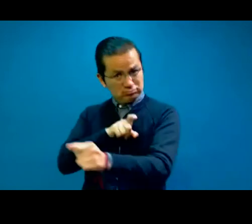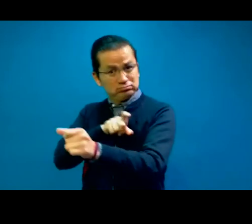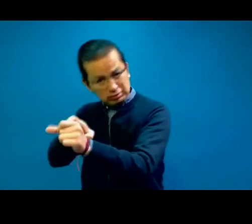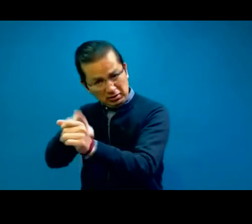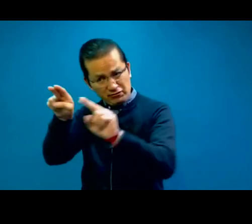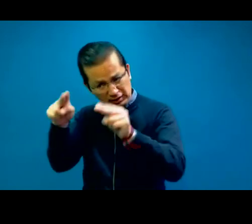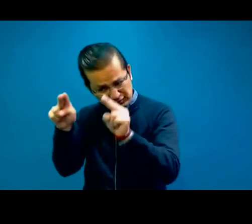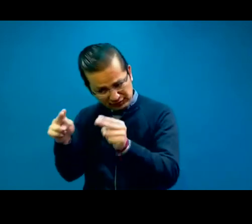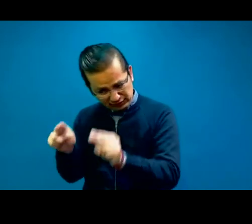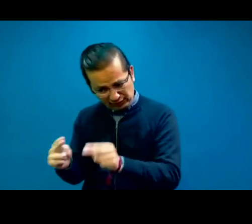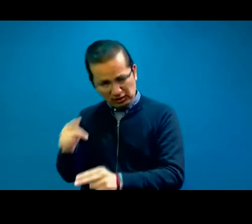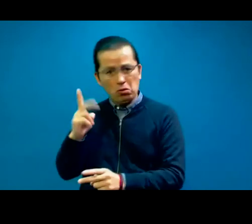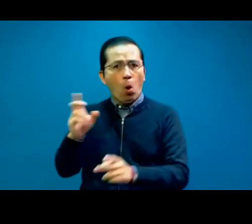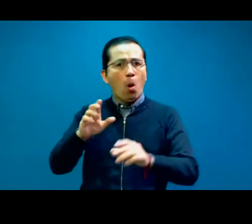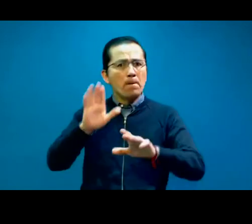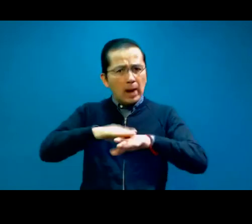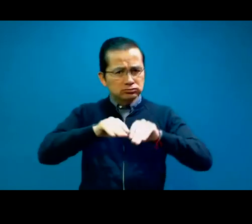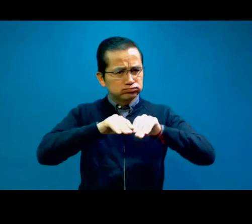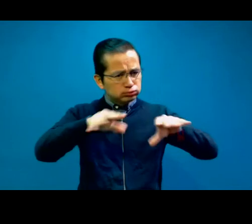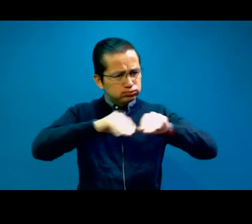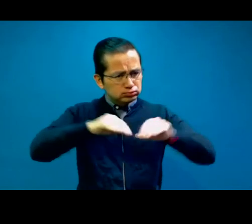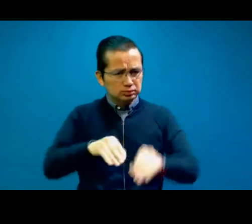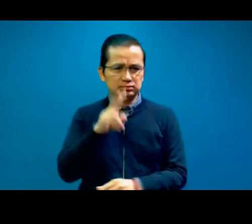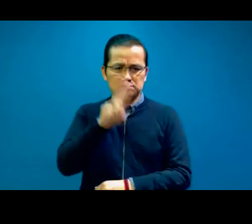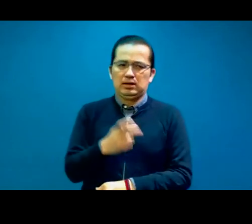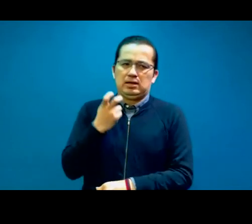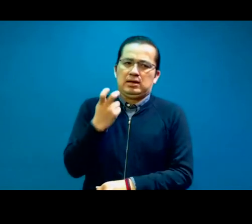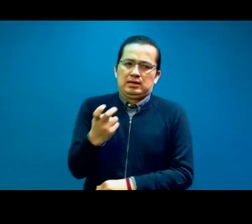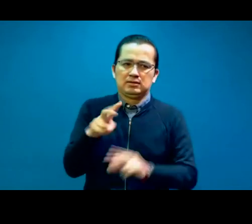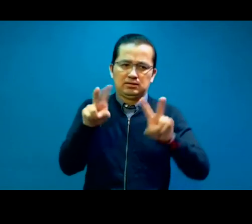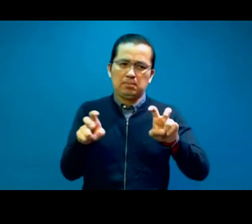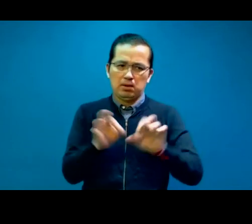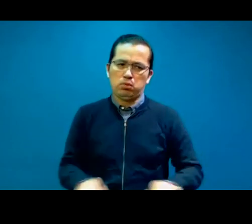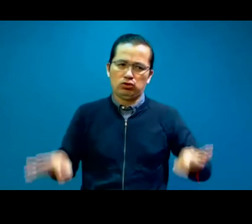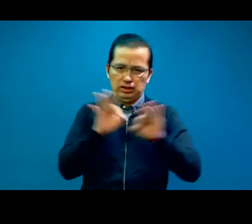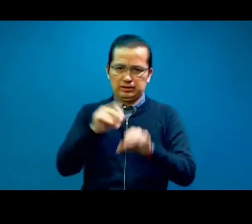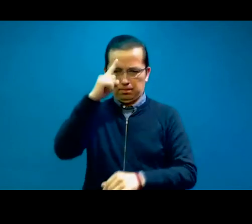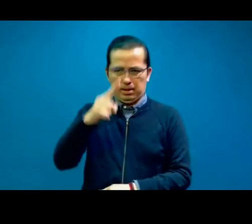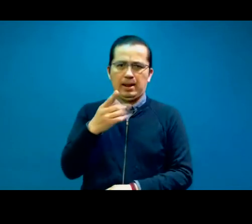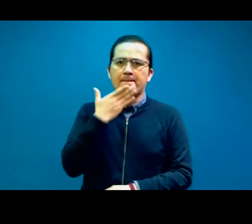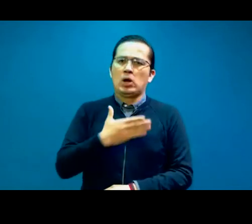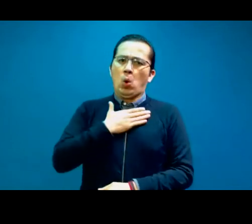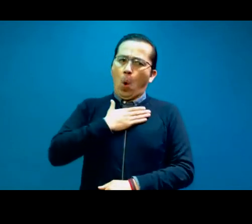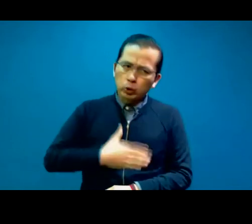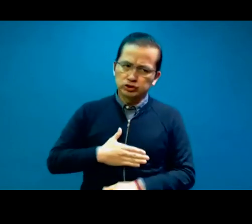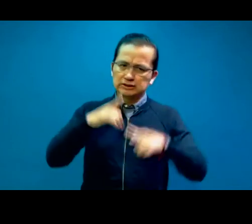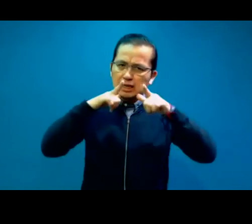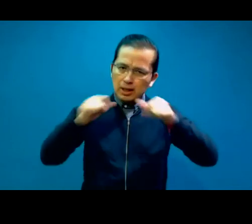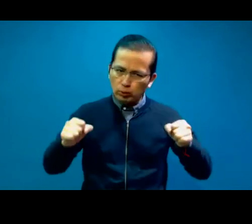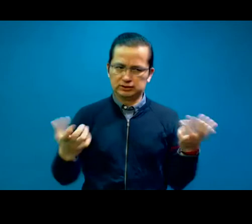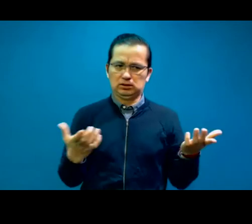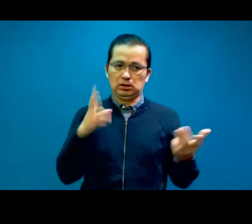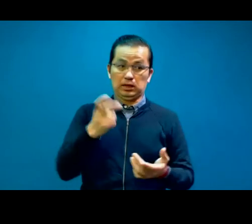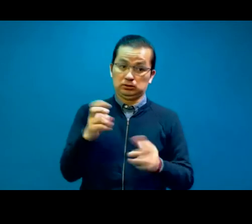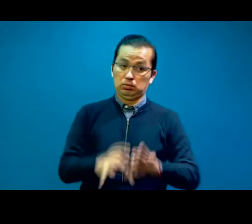firmar, retuitear, ayudar en redes. Claro que esto es un tema de justicia lingüística sumamente importante, y con todo